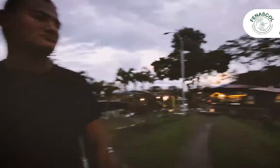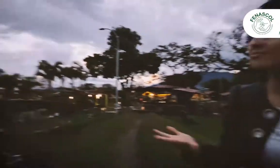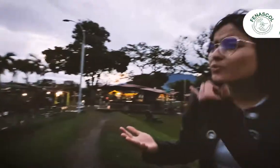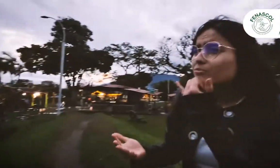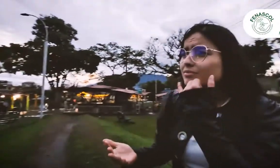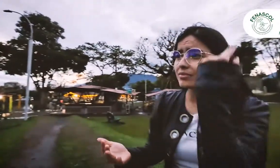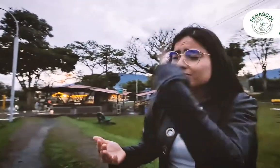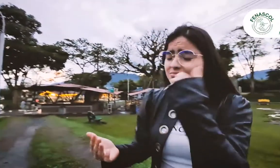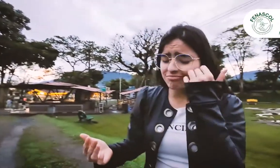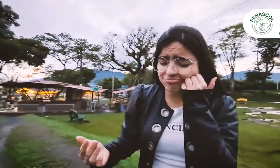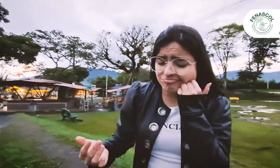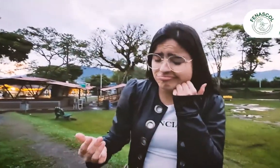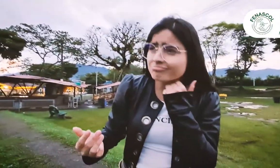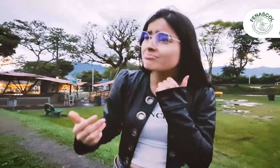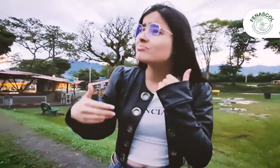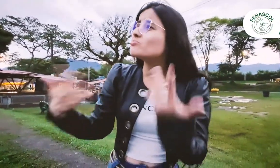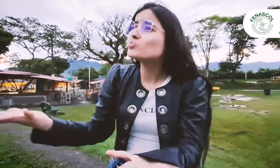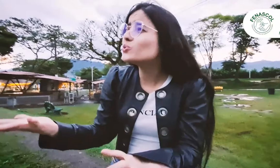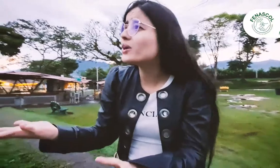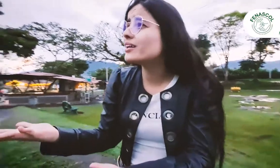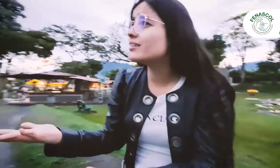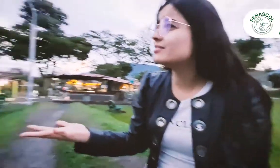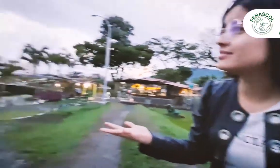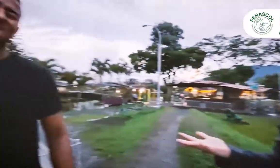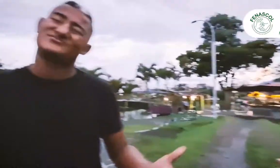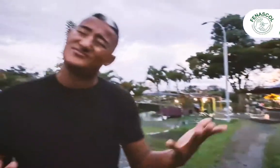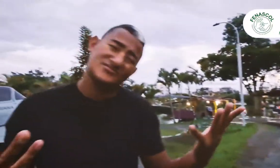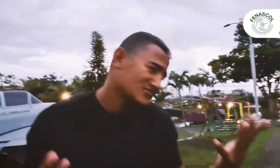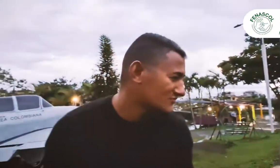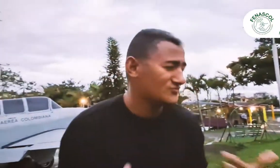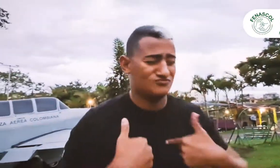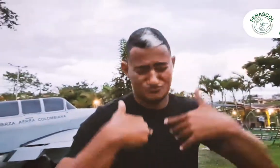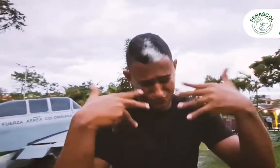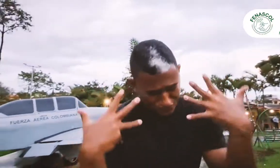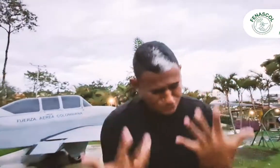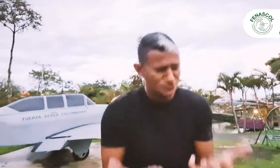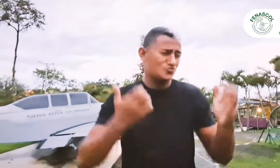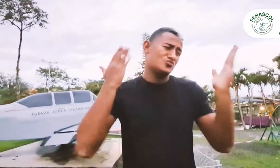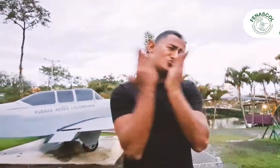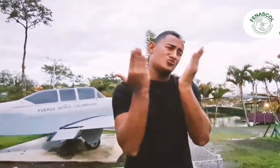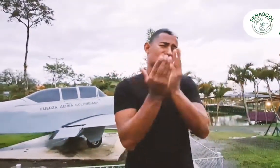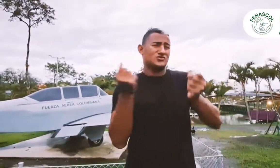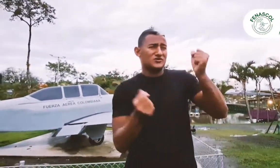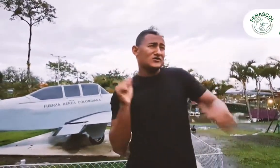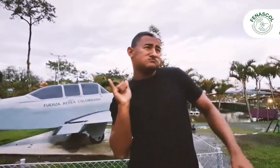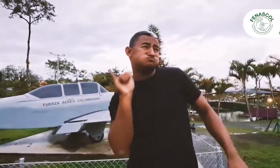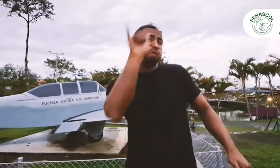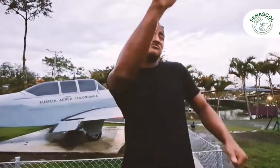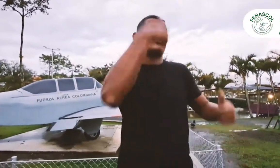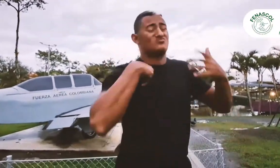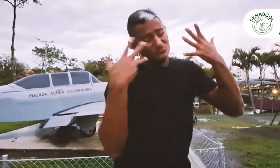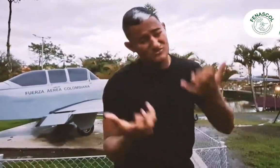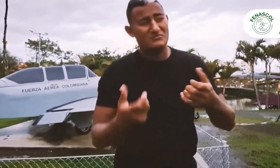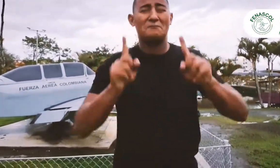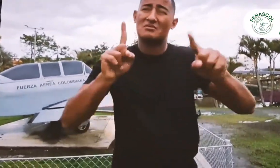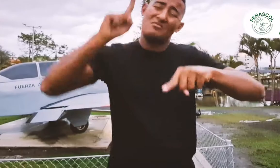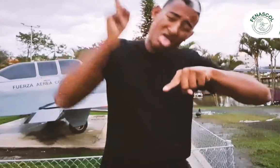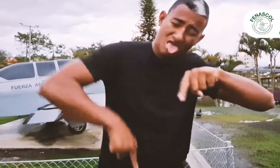Ey, ¿qué te pasa? ¿Por qué tienes esa cara de tristeza? Ah, es que siempre he querido estudiar para ser piloto de